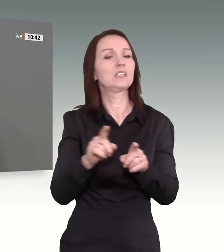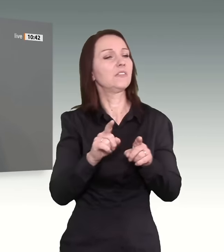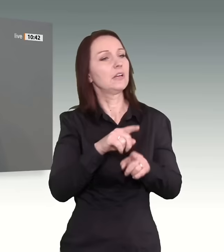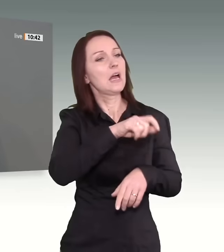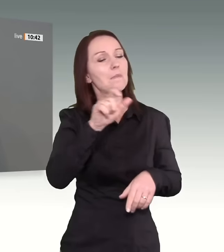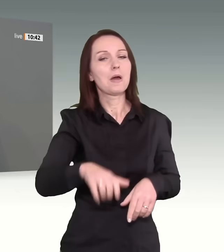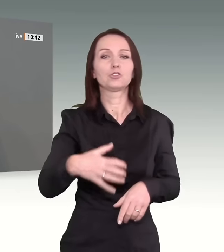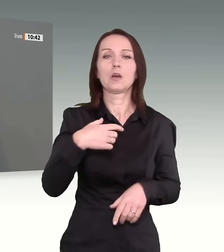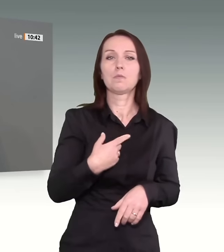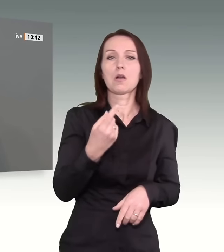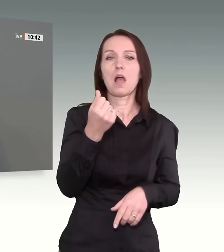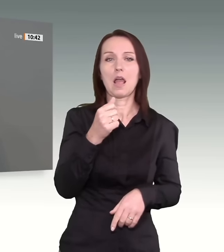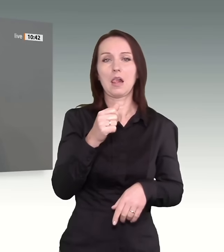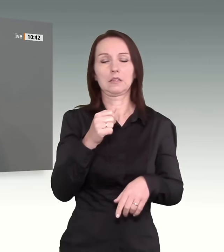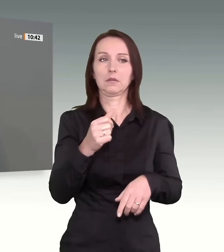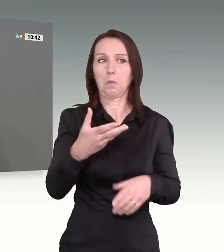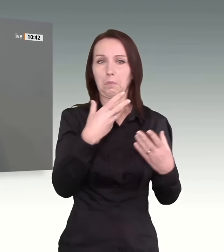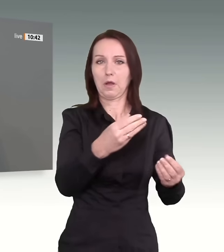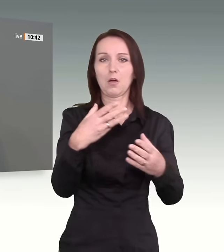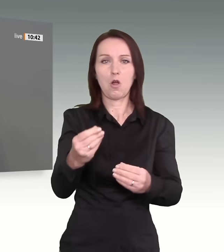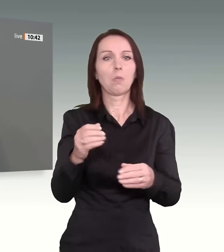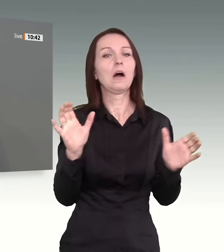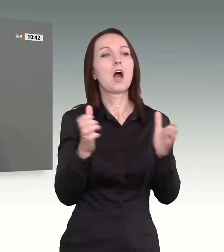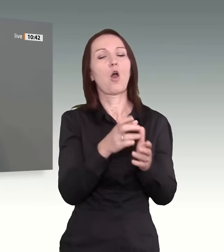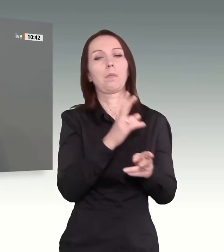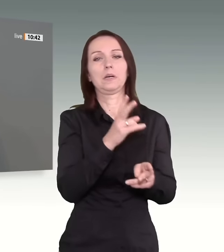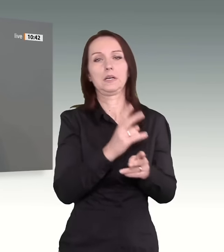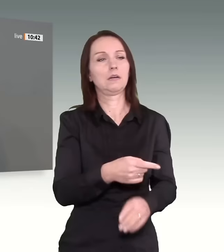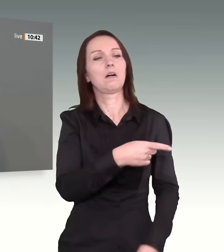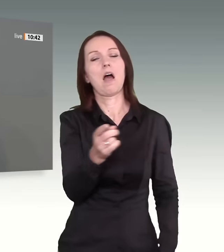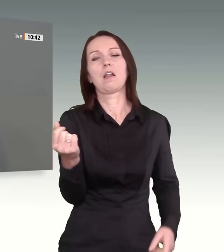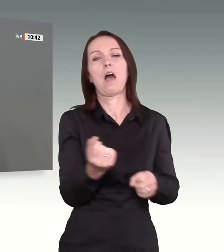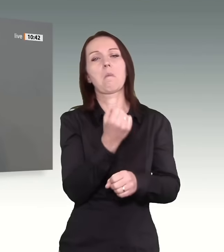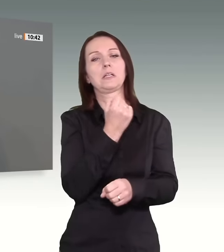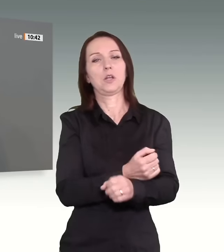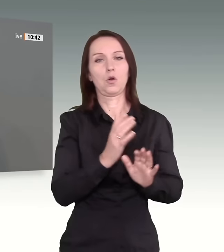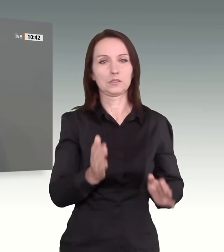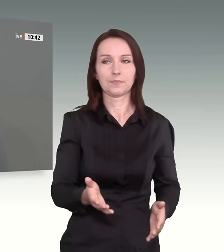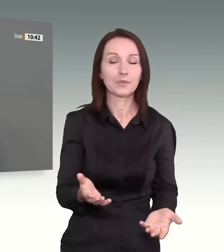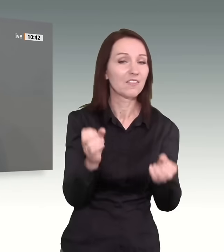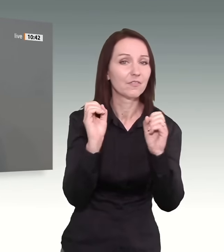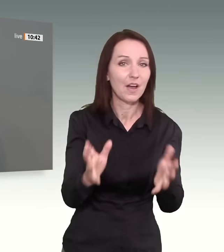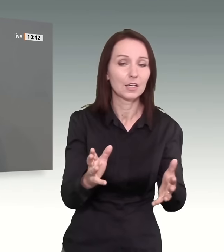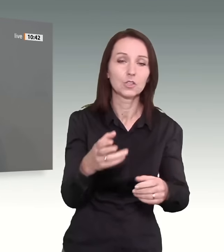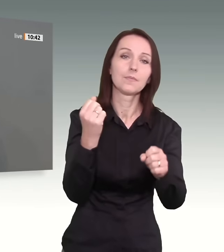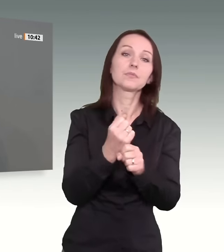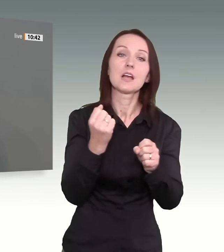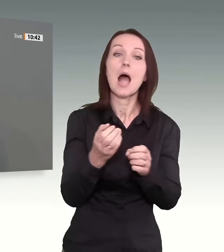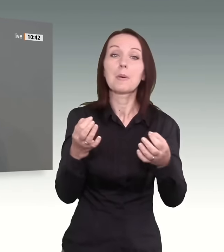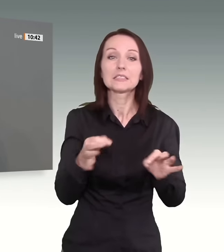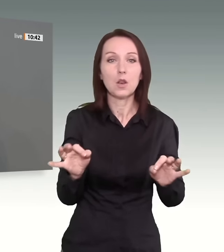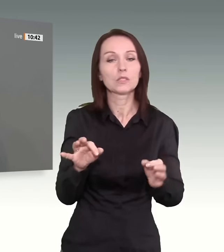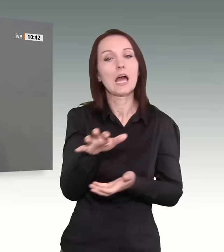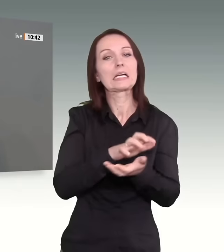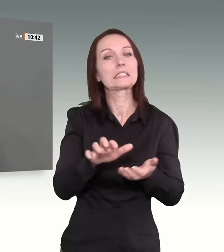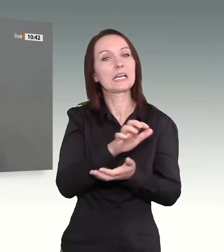immer die gleiche Gruppe. Völlig falsch. Arbeitslosigkeit ist eine vorübergehende